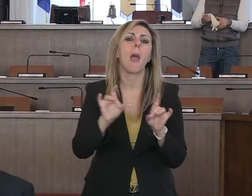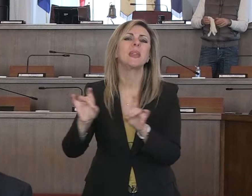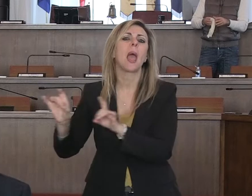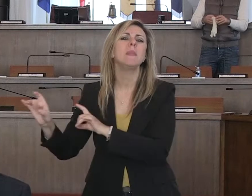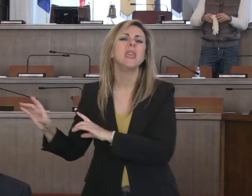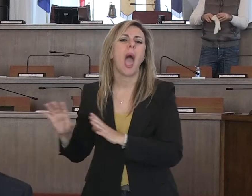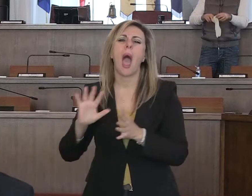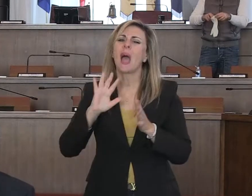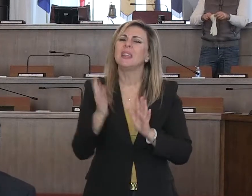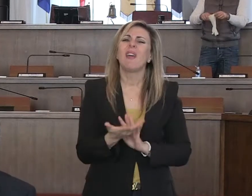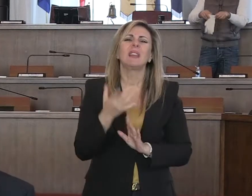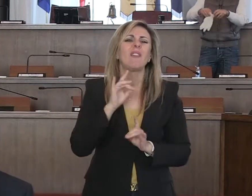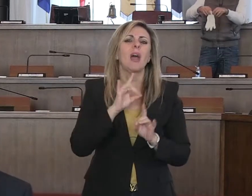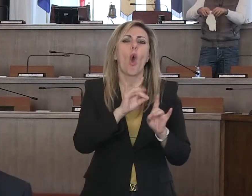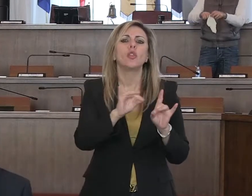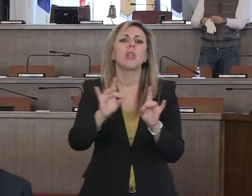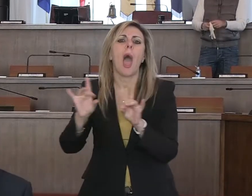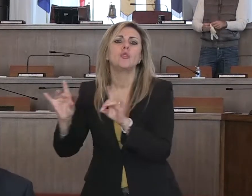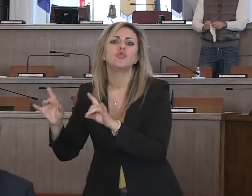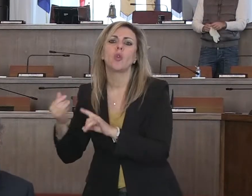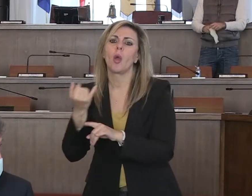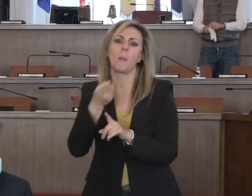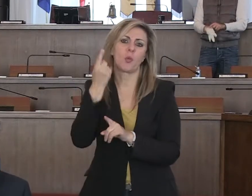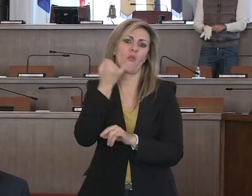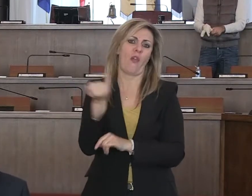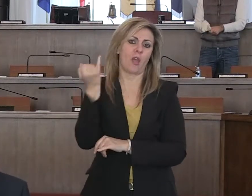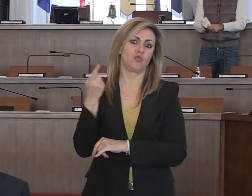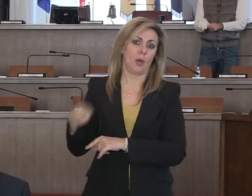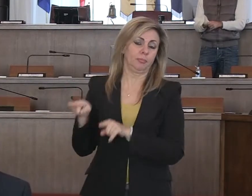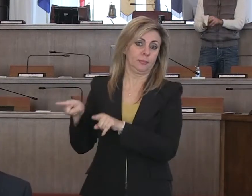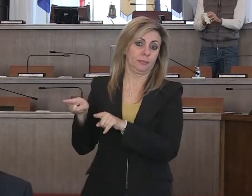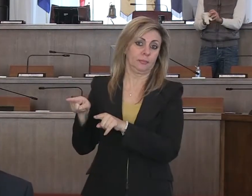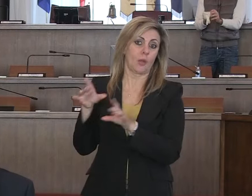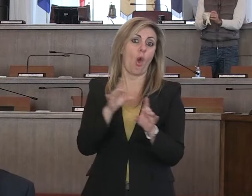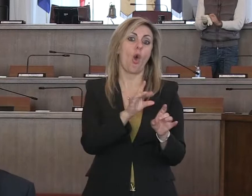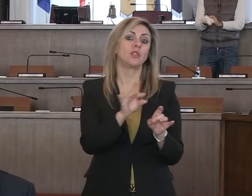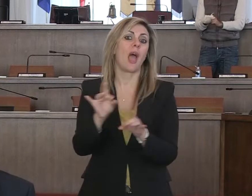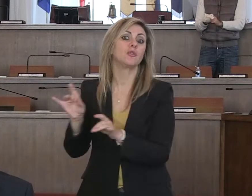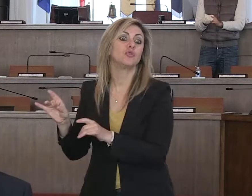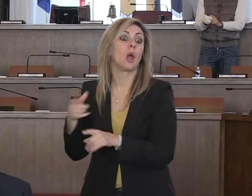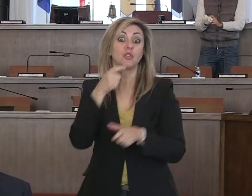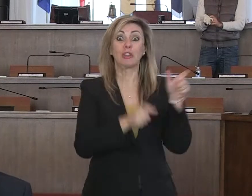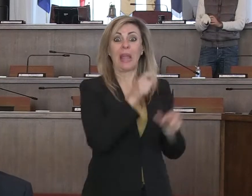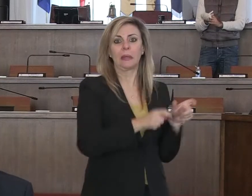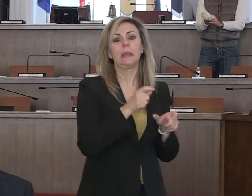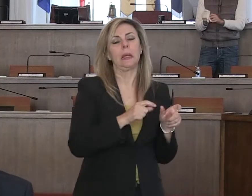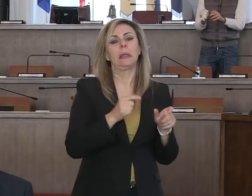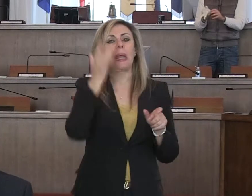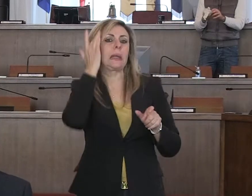incidenza di contagio molto ovviamente più alta della media dei cittadini.